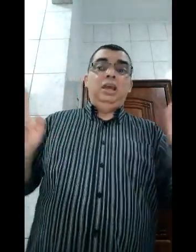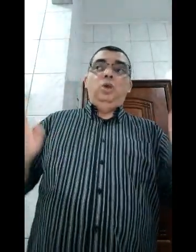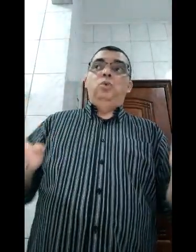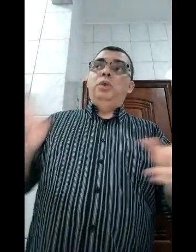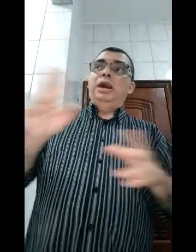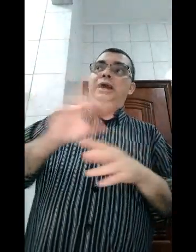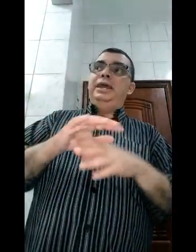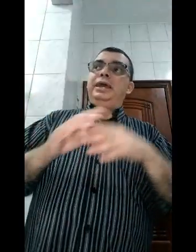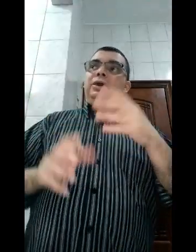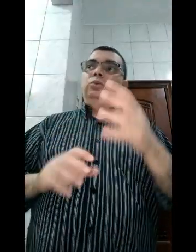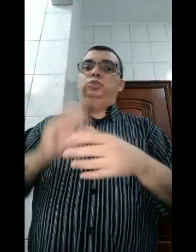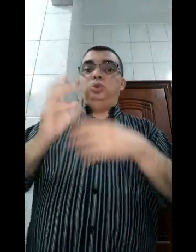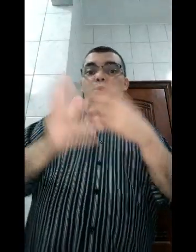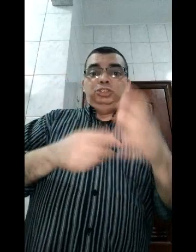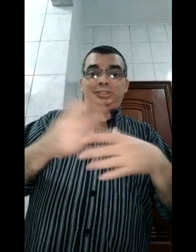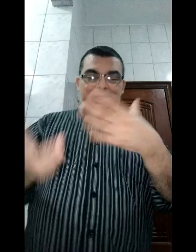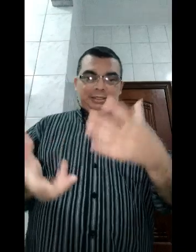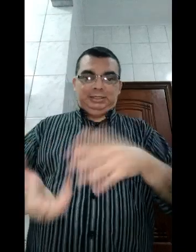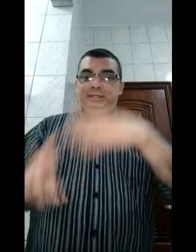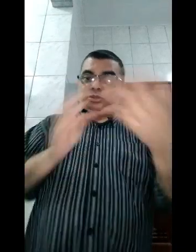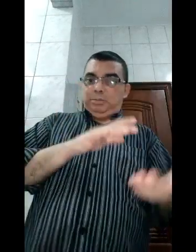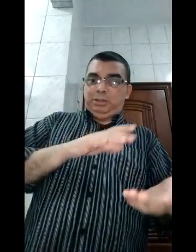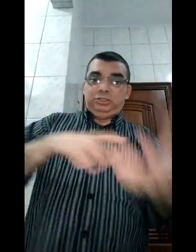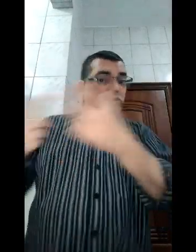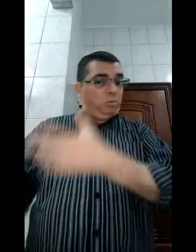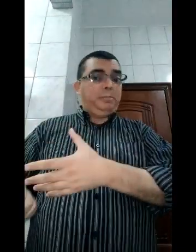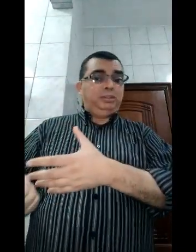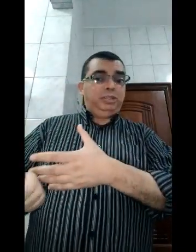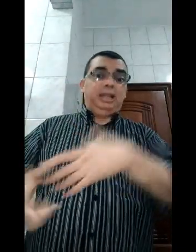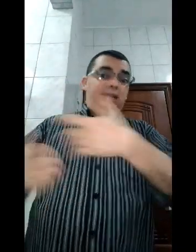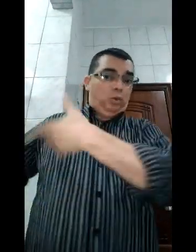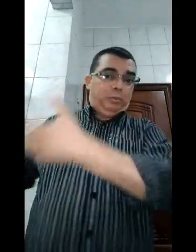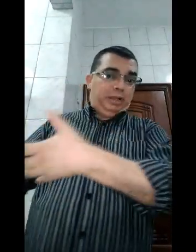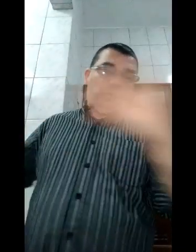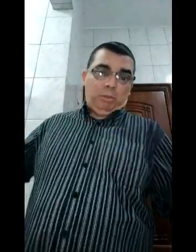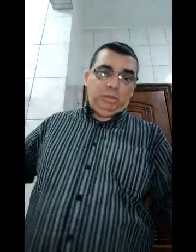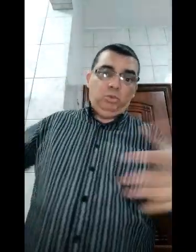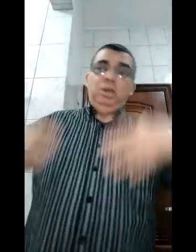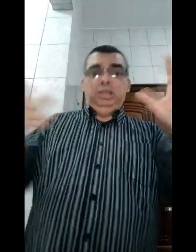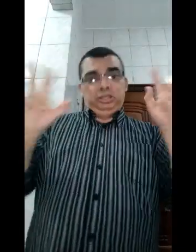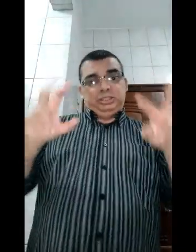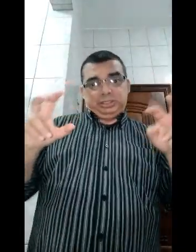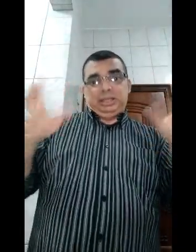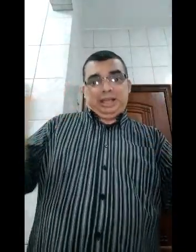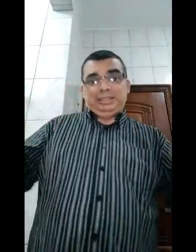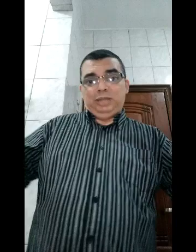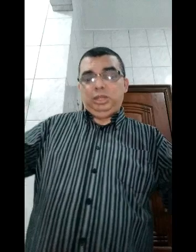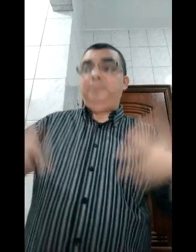um jogo de interesse, tanto da parte dele como da parte dela. Ele acompanhava como amigo e dizia ser casados, né?